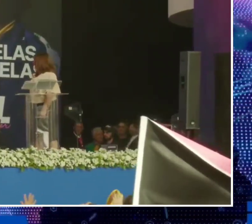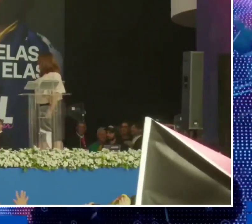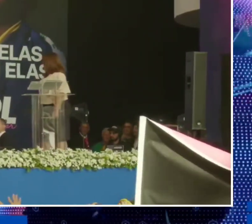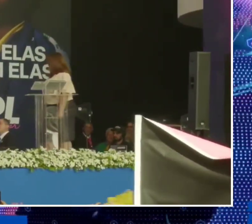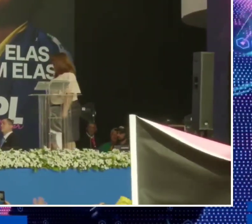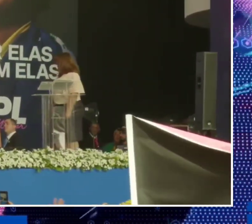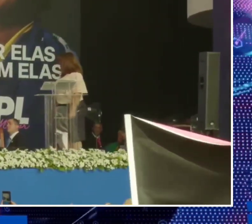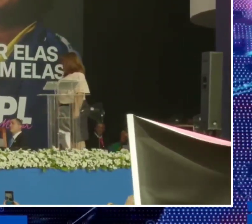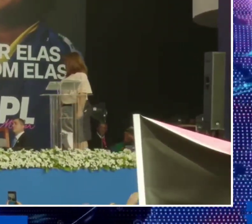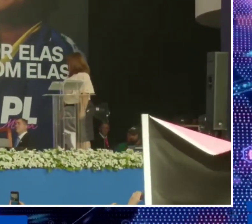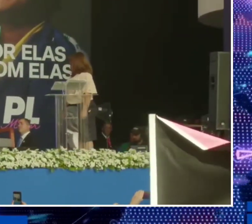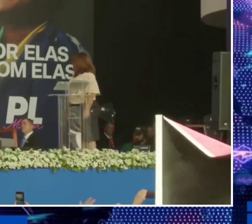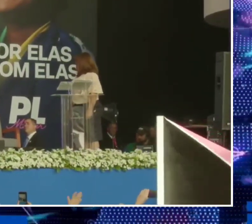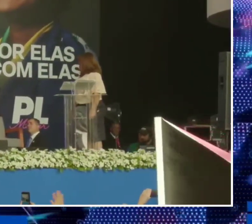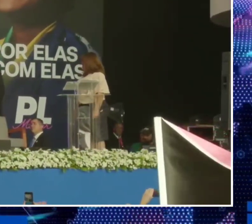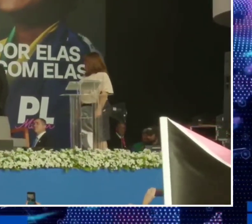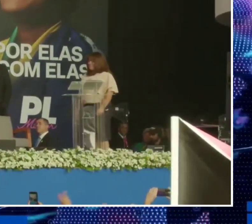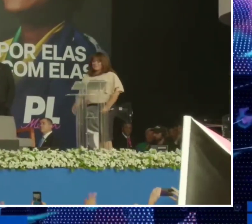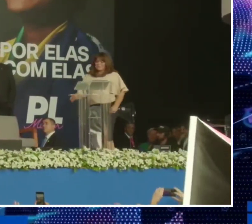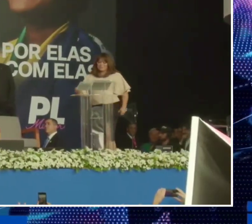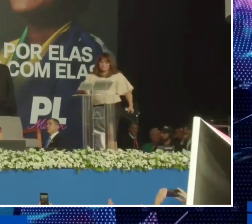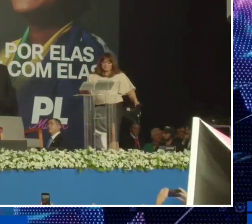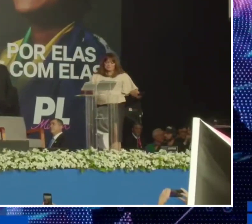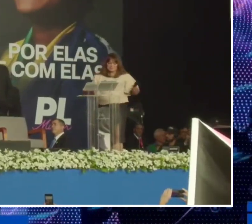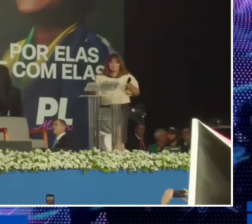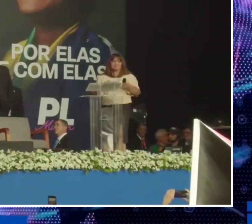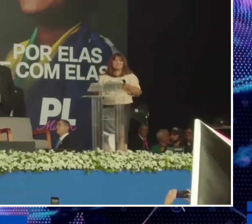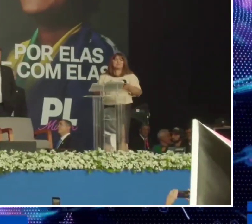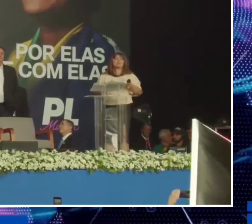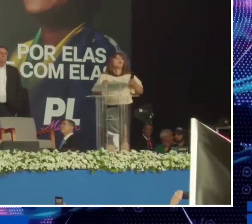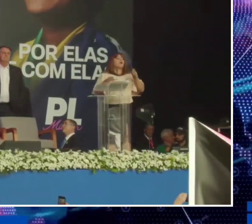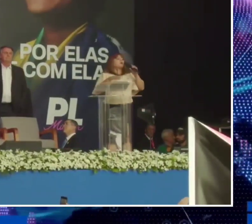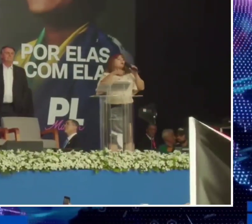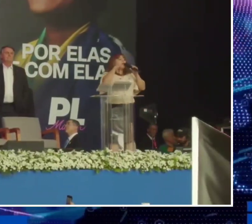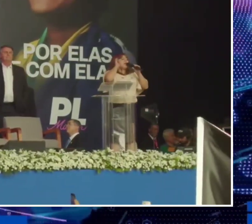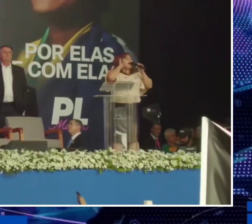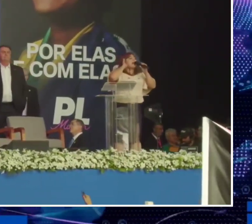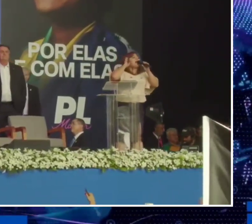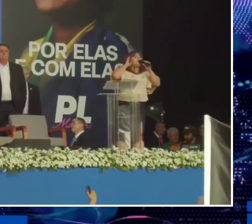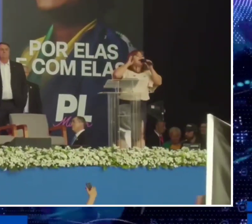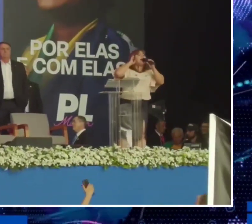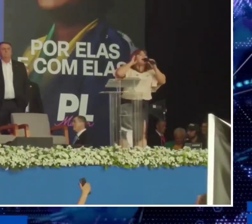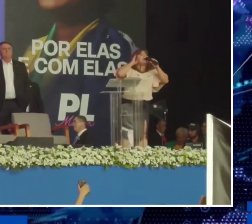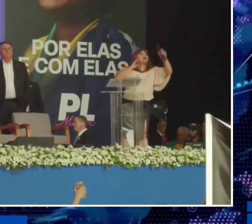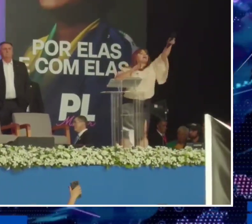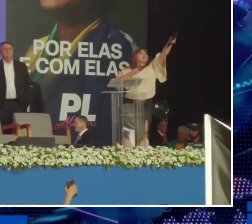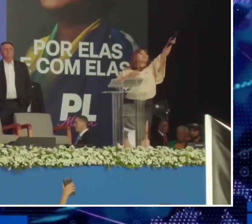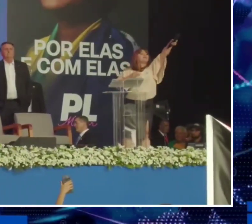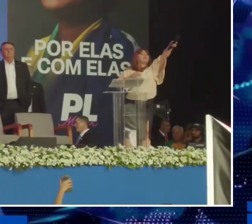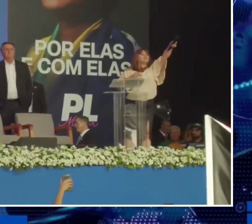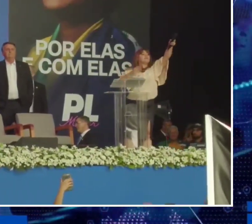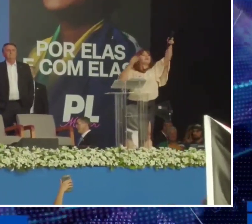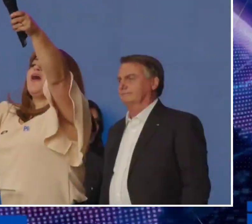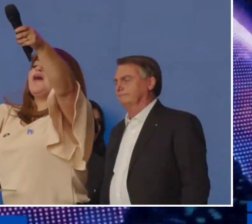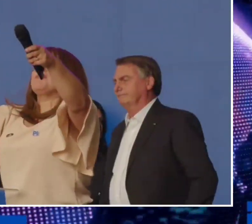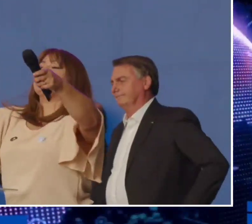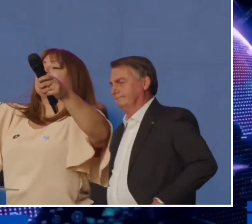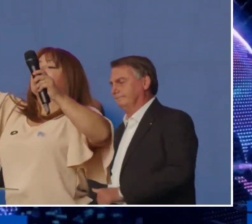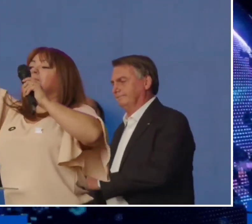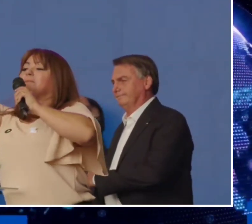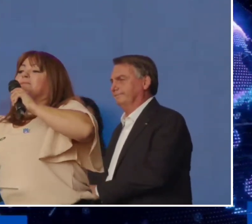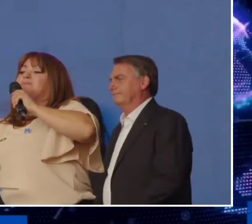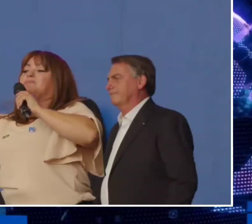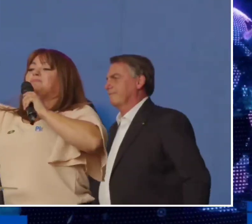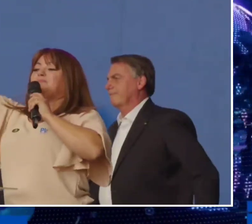discursou e ressaltou a importância da participação das mulheres na política nacional. O PL tem ganhado força